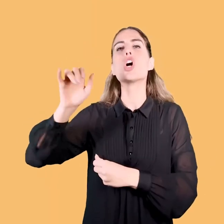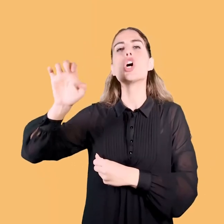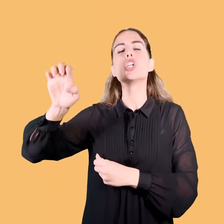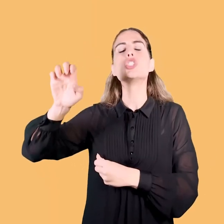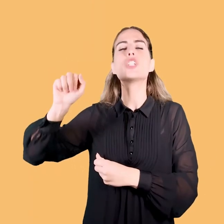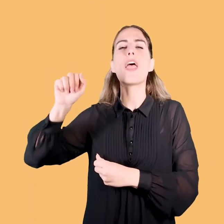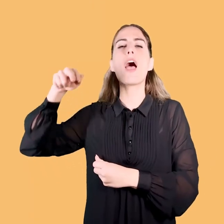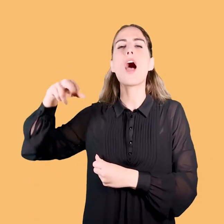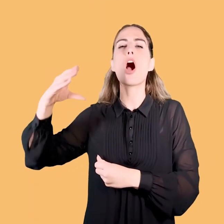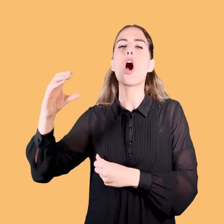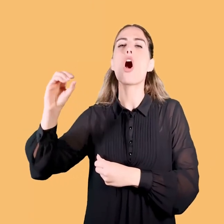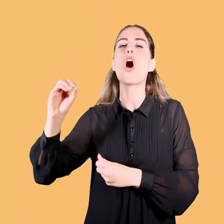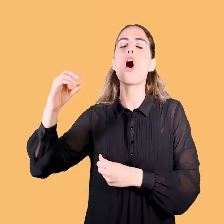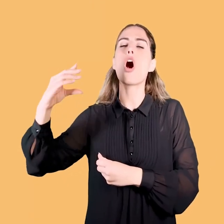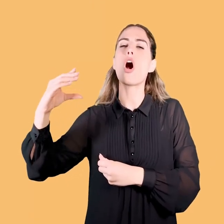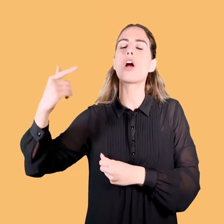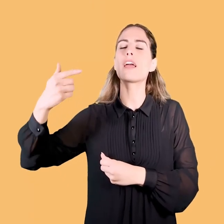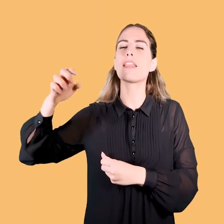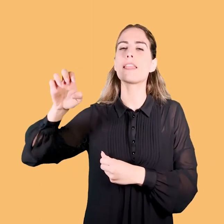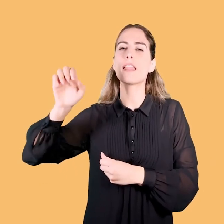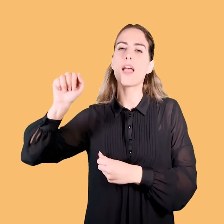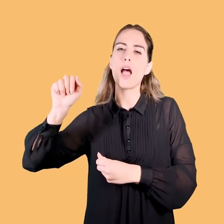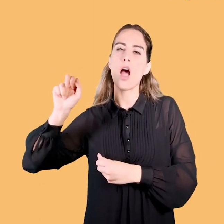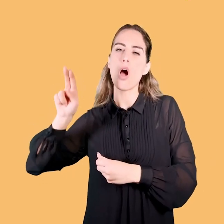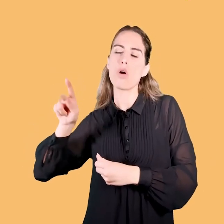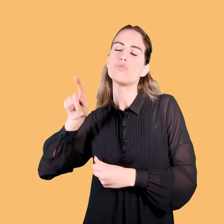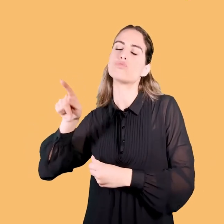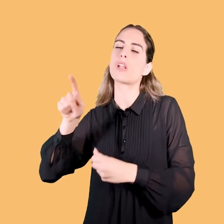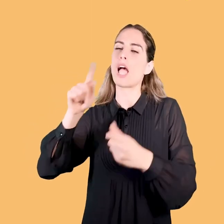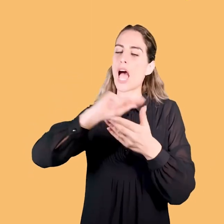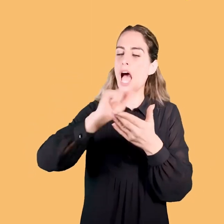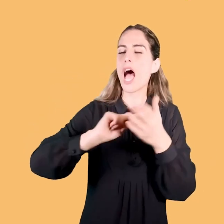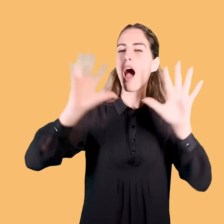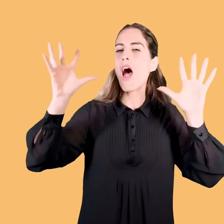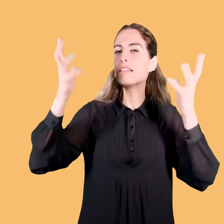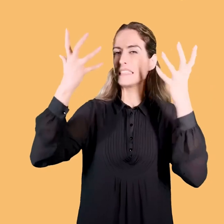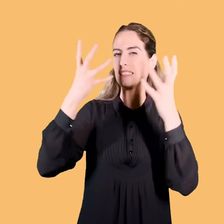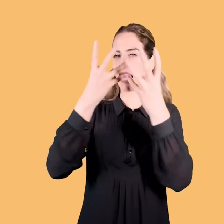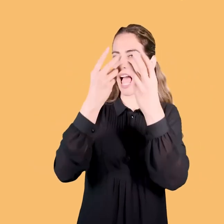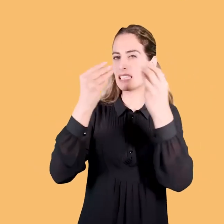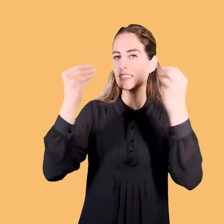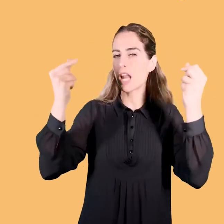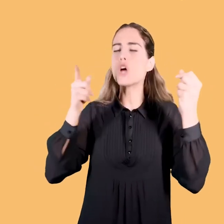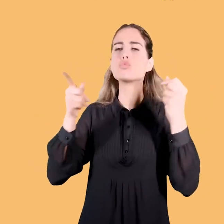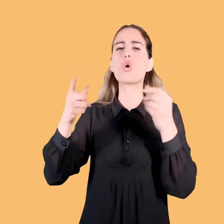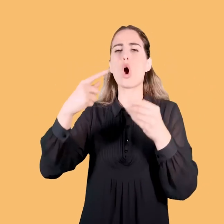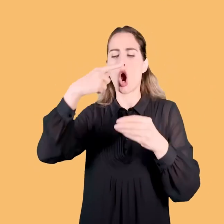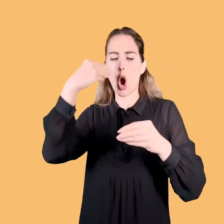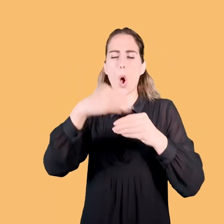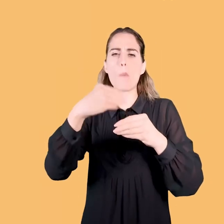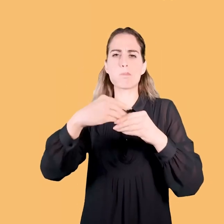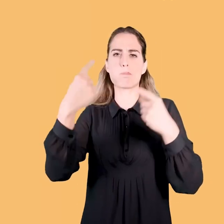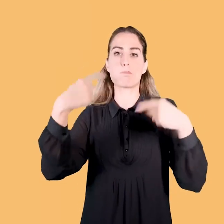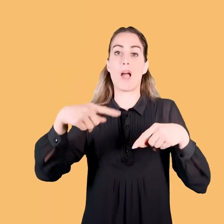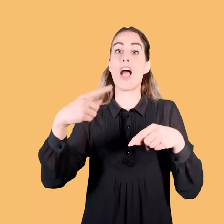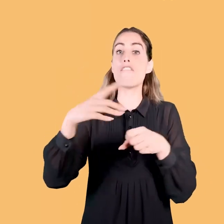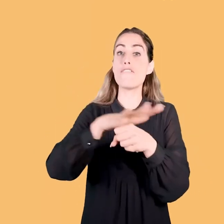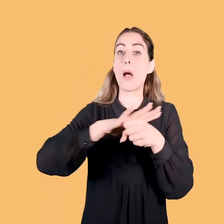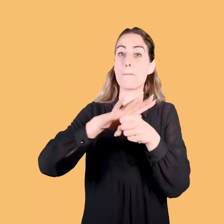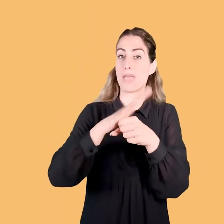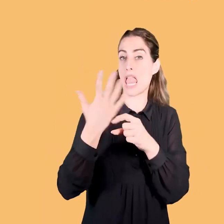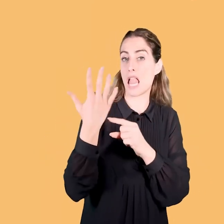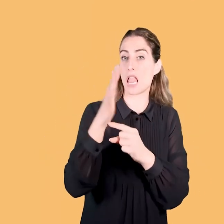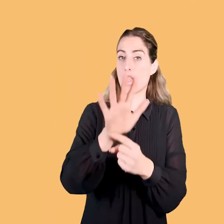un autore, un artista estremamente astratto e invece con questa commedia ha voluto rappresentare la